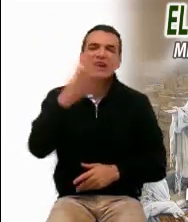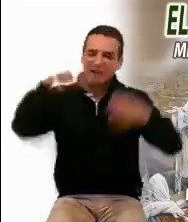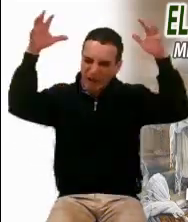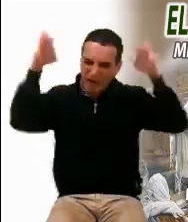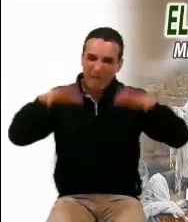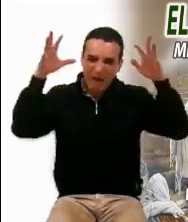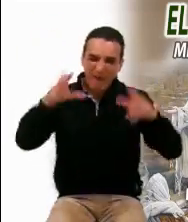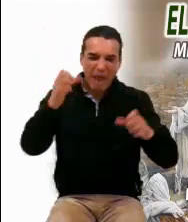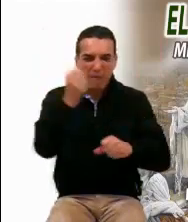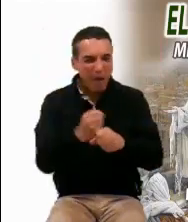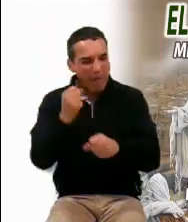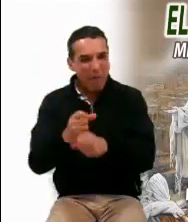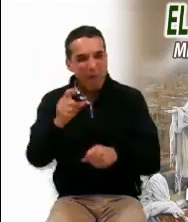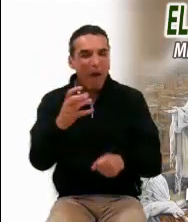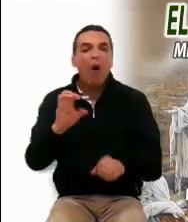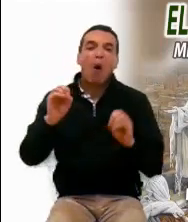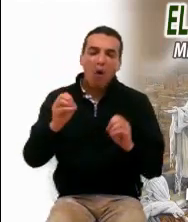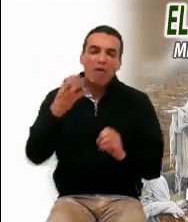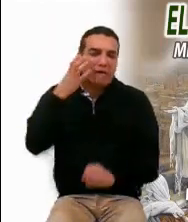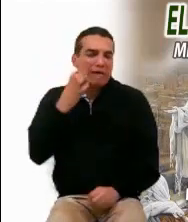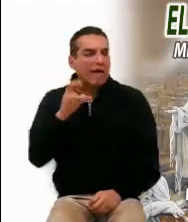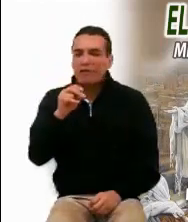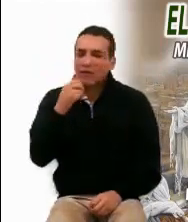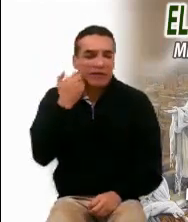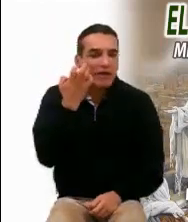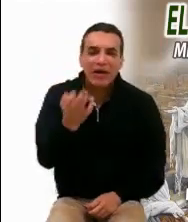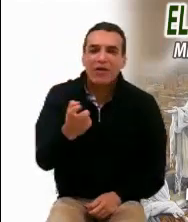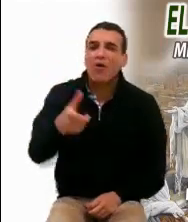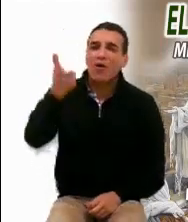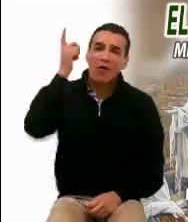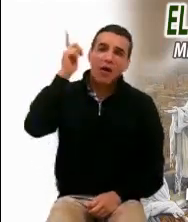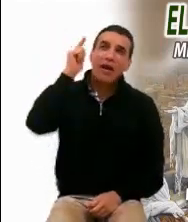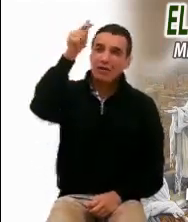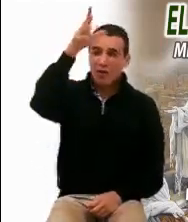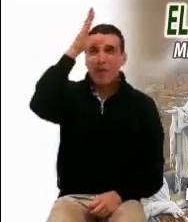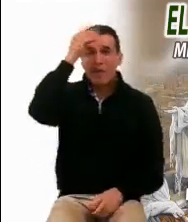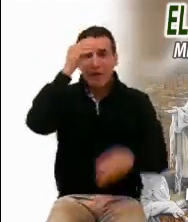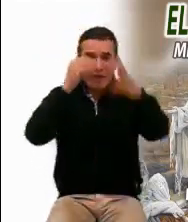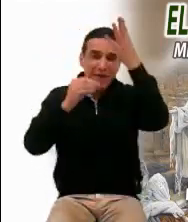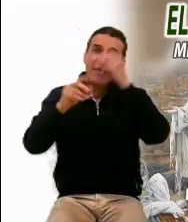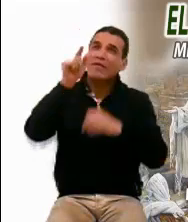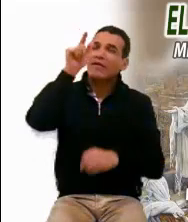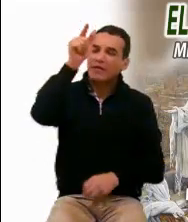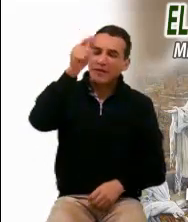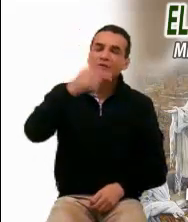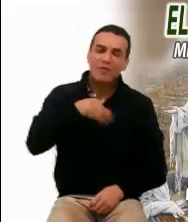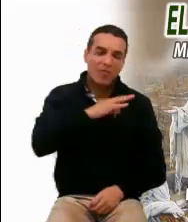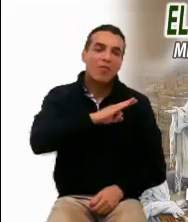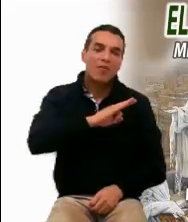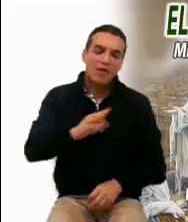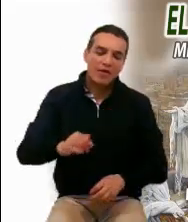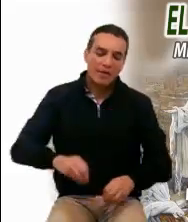sequía aniquiladora. Señor Jesús, que aprendiendo de Ti, también yo